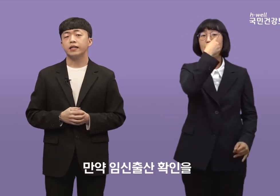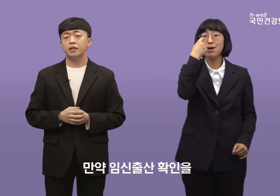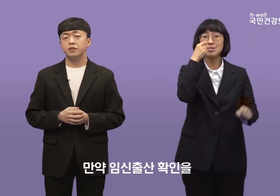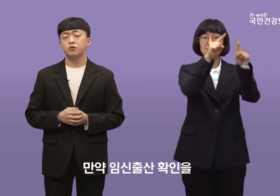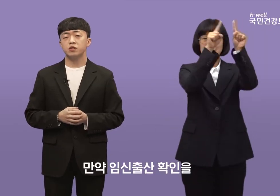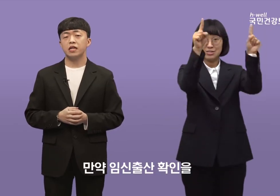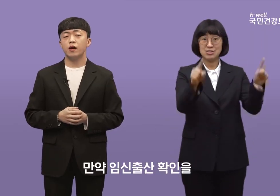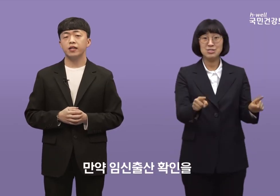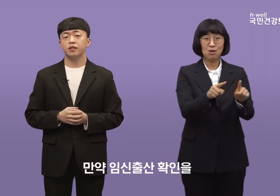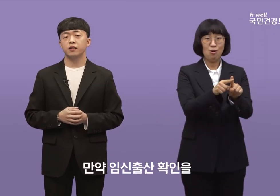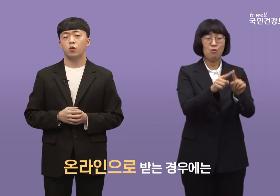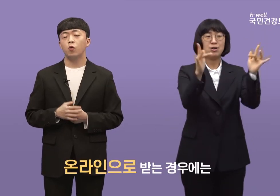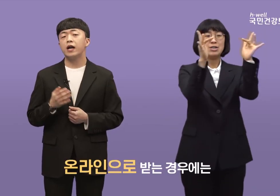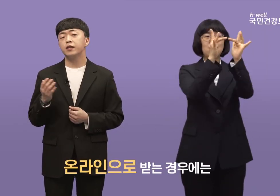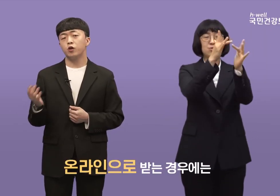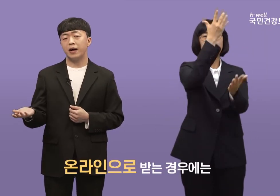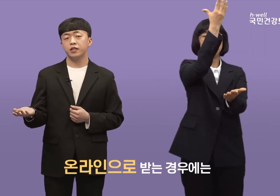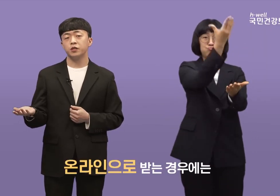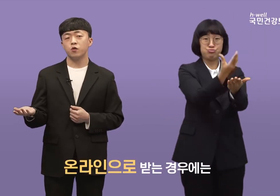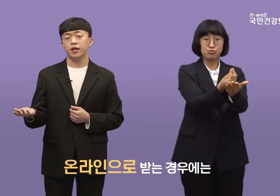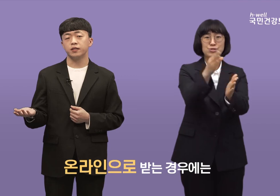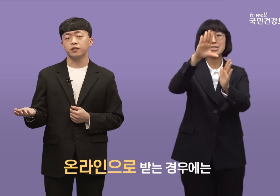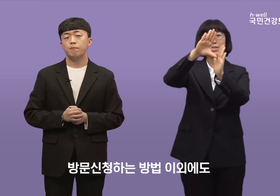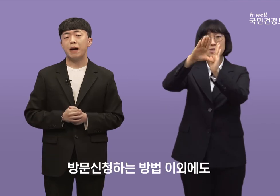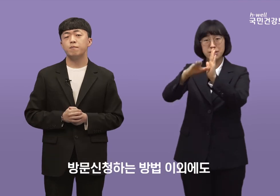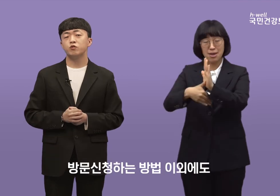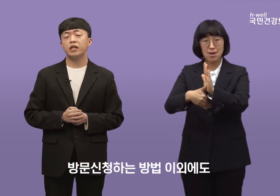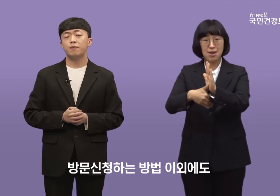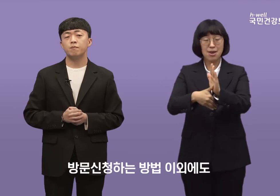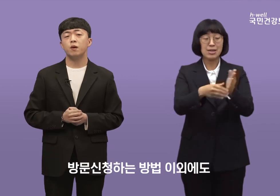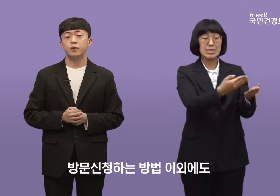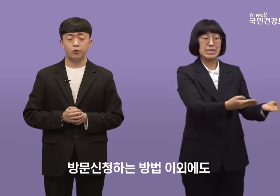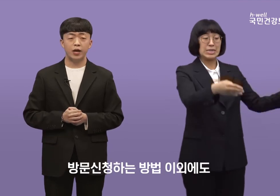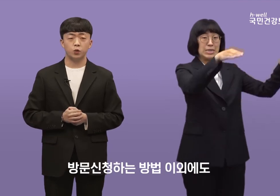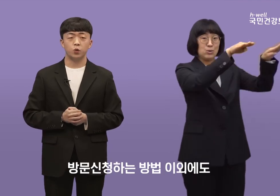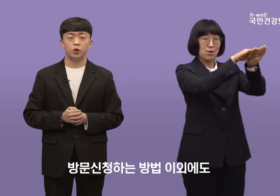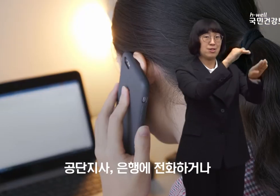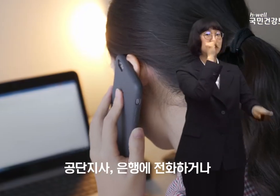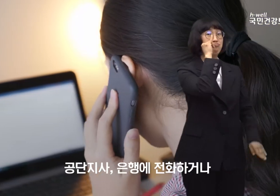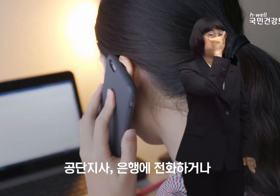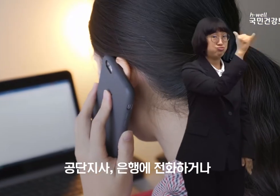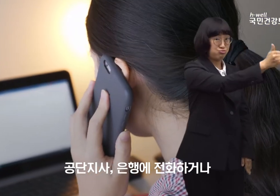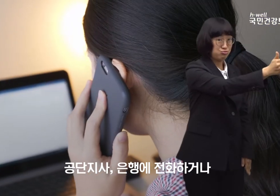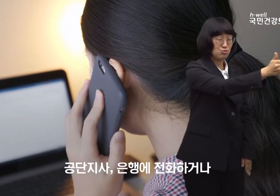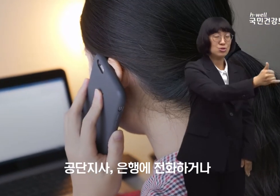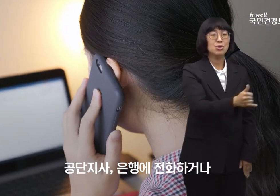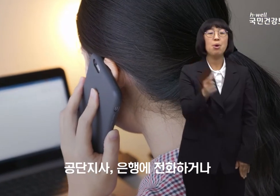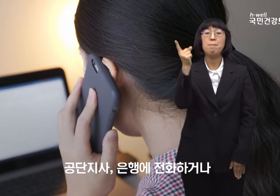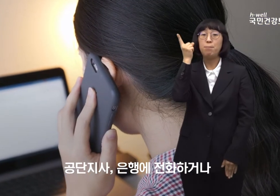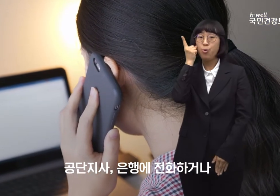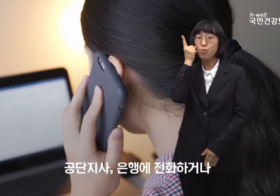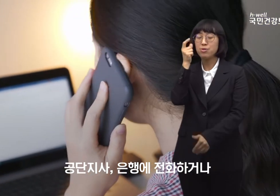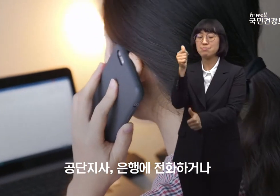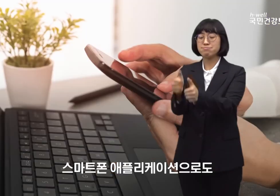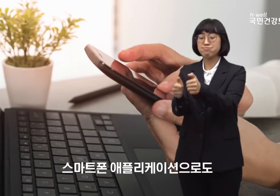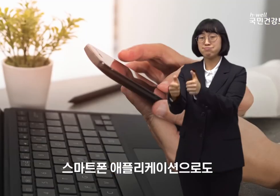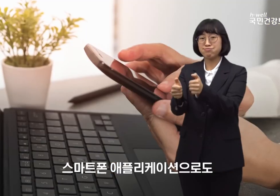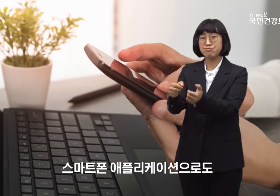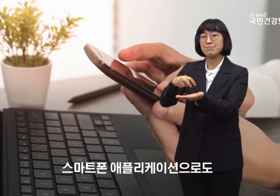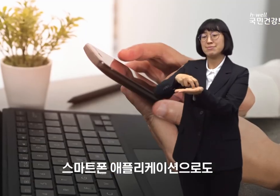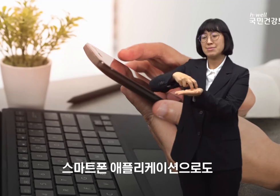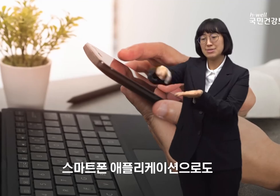만약 임신출산 확인을 온라인으로 받는 경우에는 방문하는 방법 이외에도 공단지사, 은행에 전화하거나